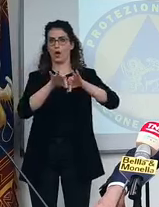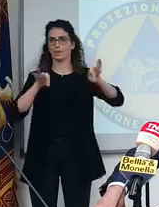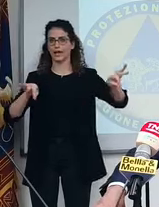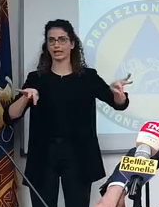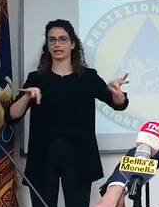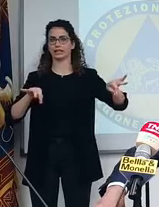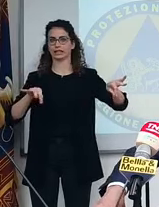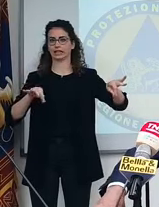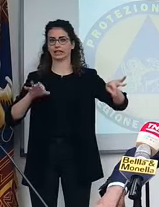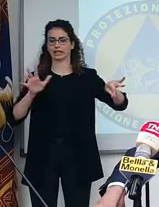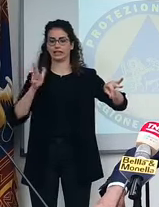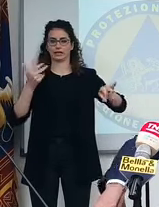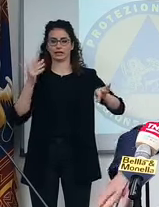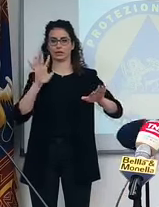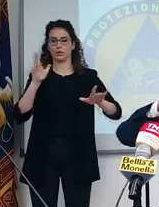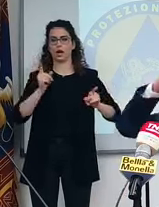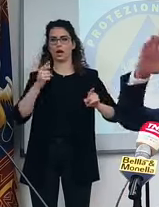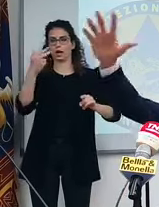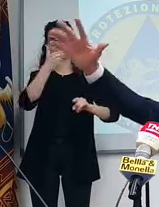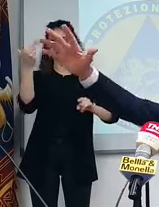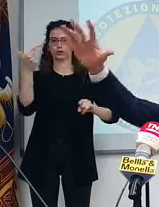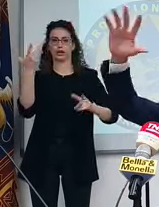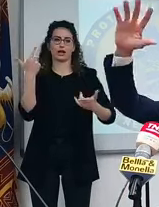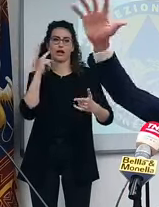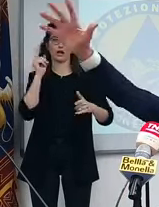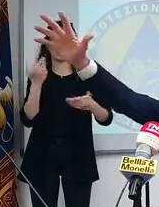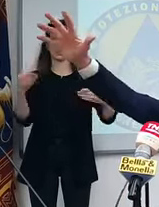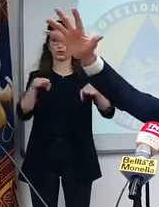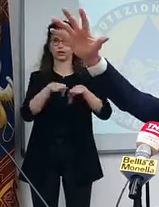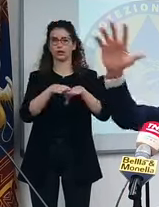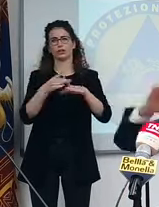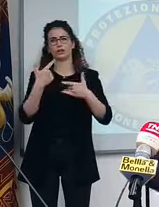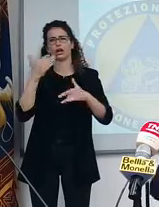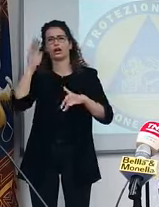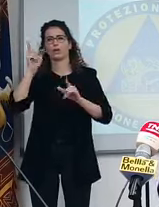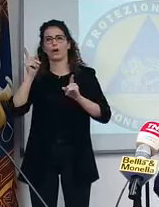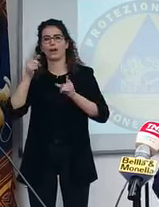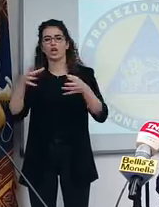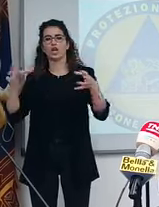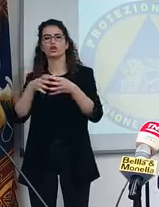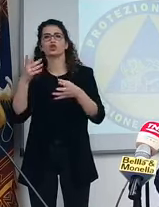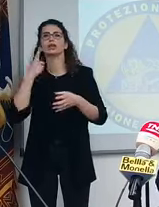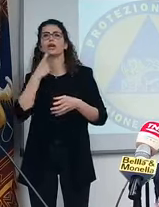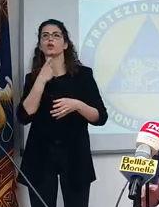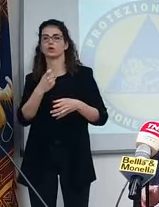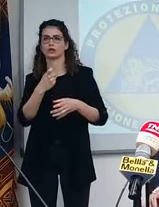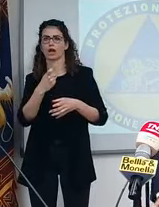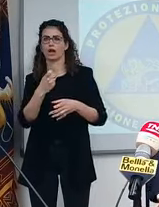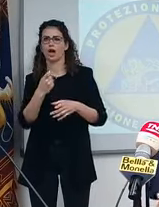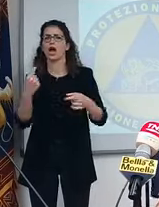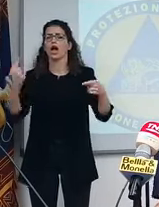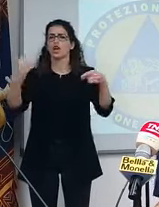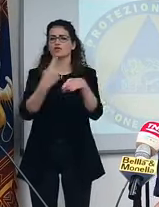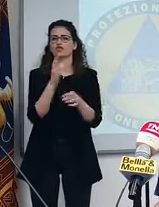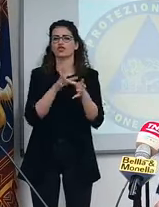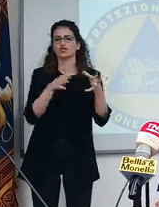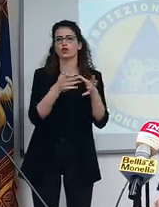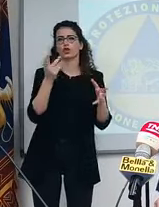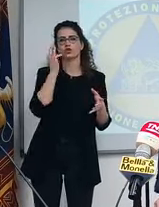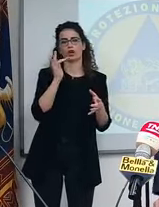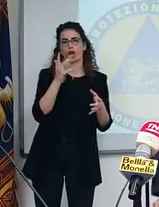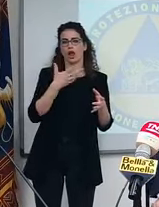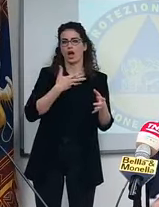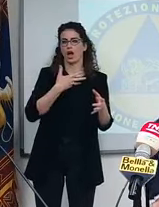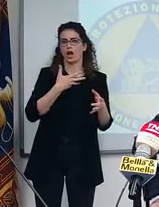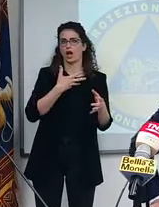non aprire quasi i ristoranti, ma eravamo in zona rossa come proiezione. Ma la zona gialla prevede le linee guida che abbiamo lasciato prima di chiudere